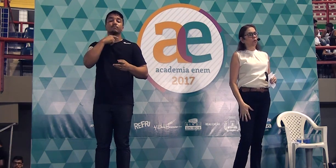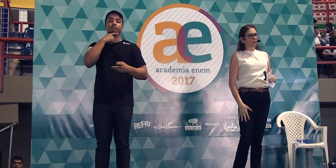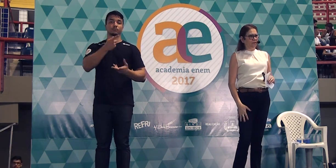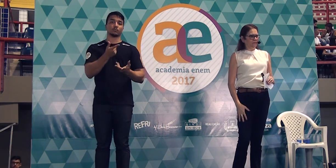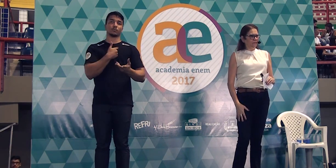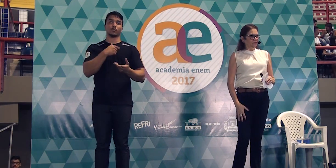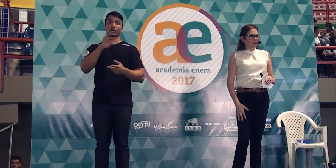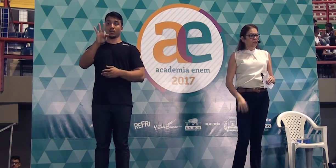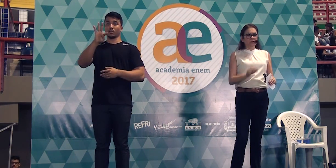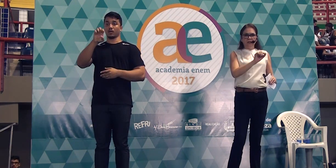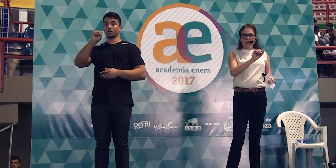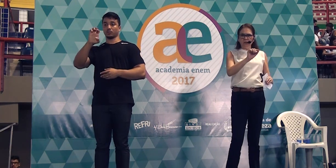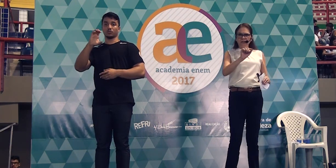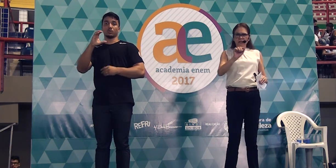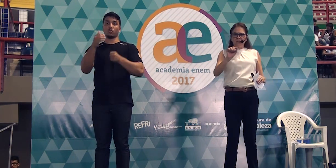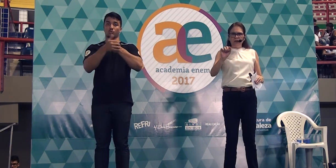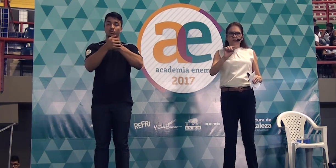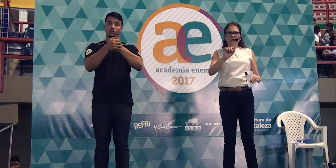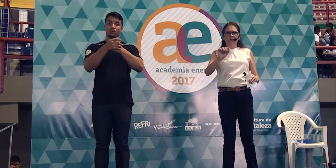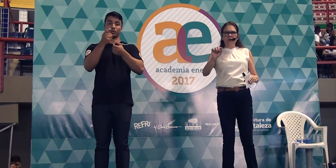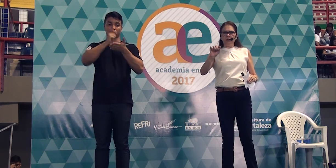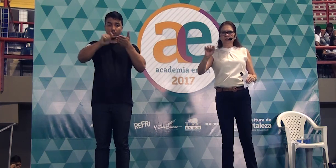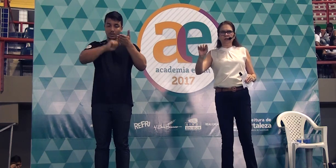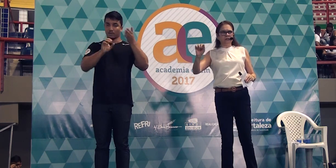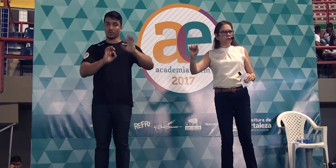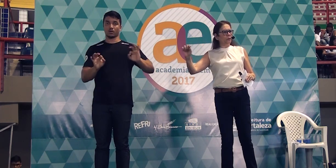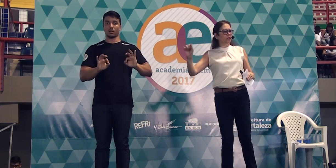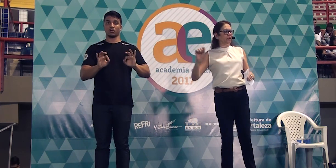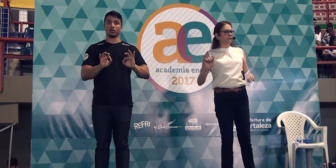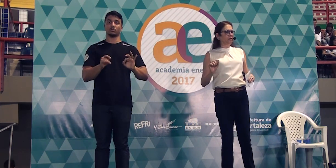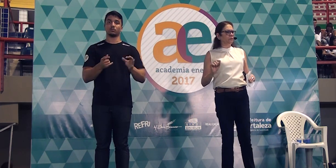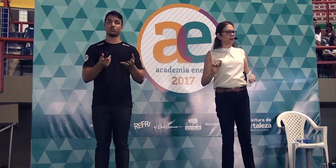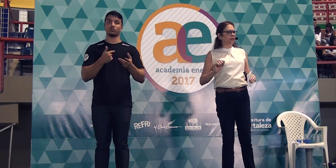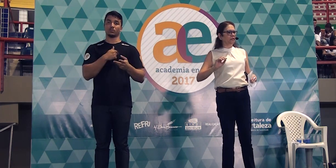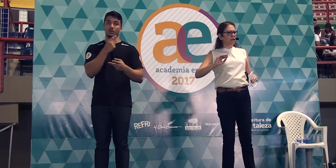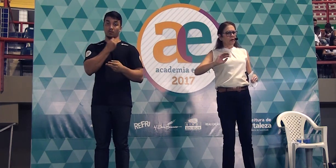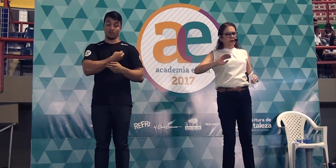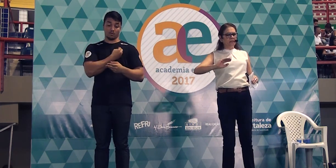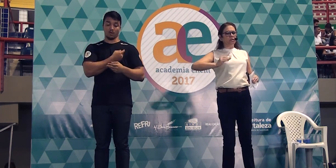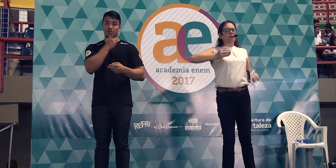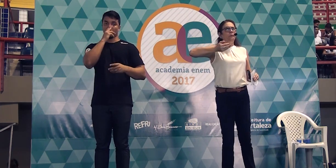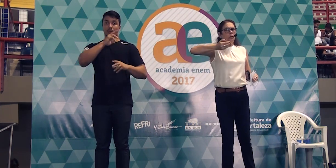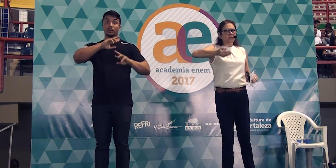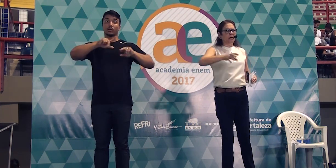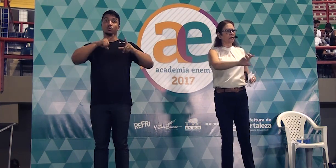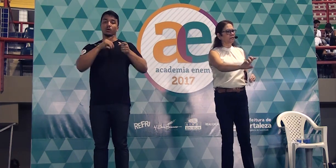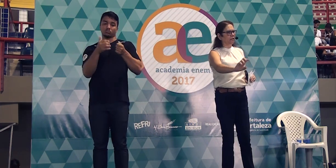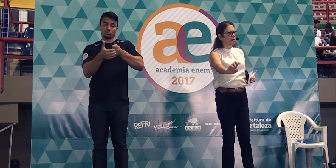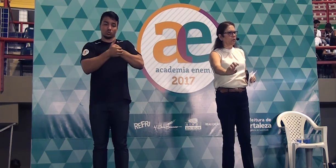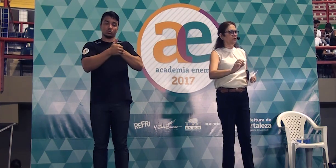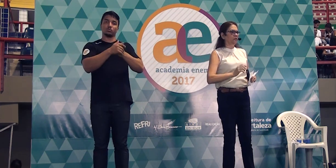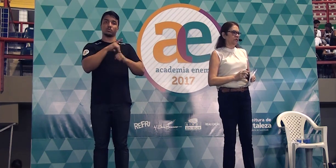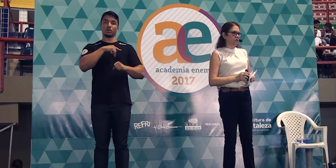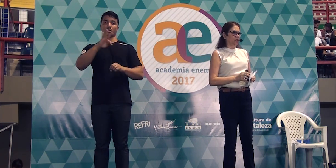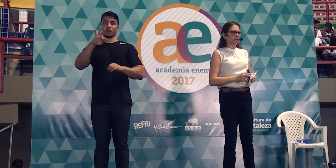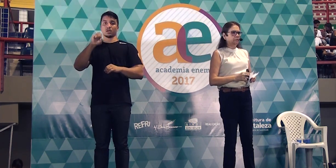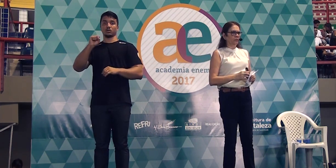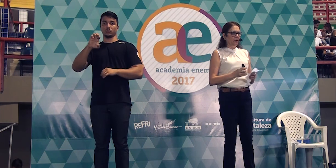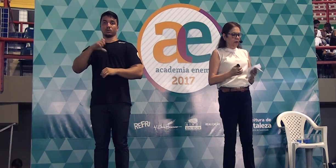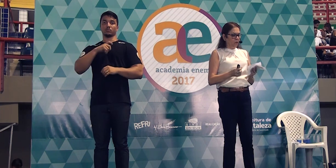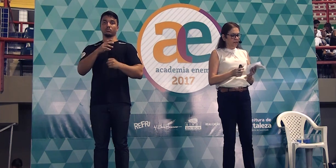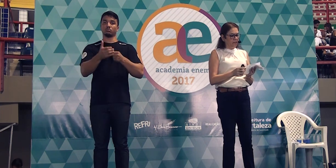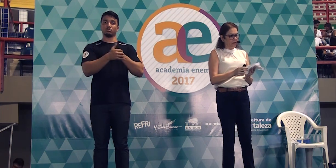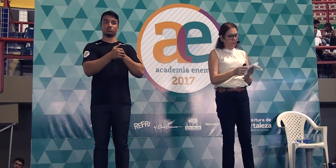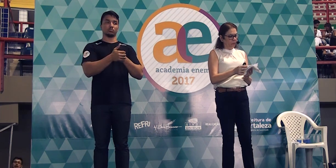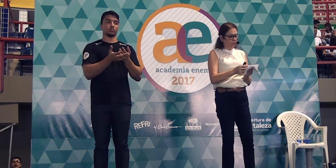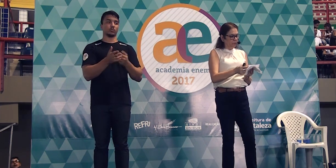Isso é tese oculta. Você não escreveu viver está insuportável nesse país, mas está por trás daquilo que você disse.